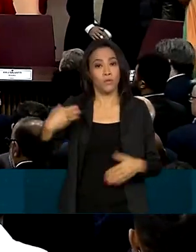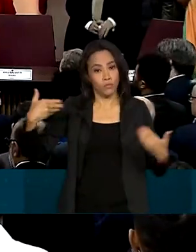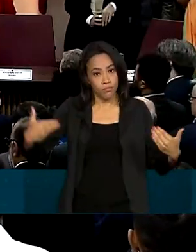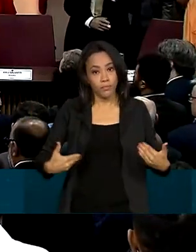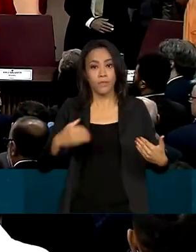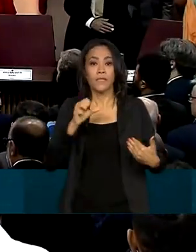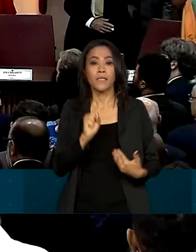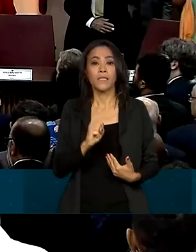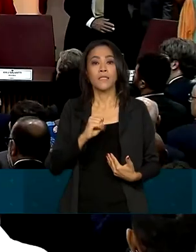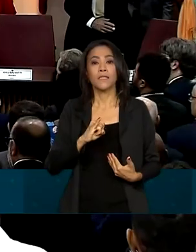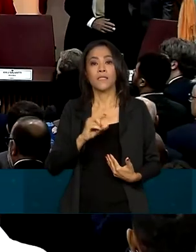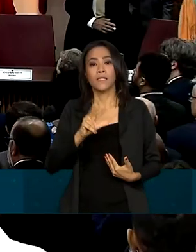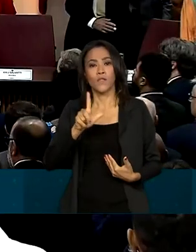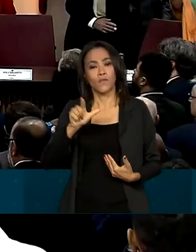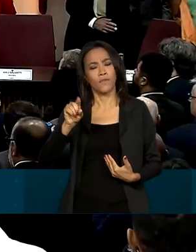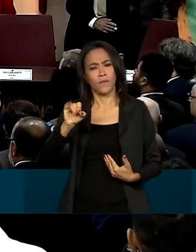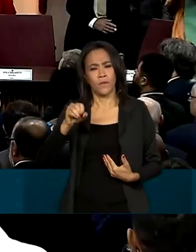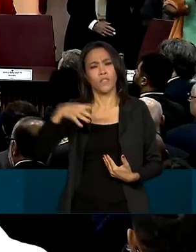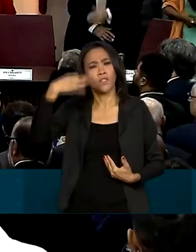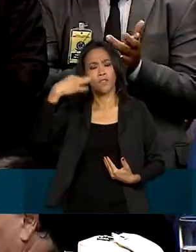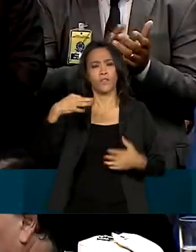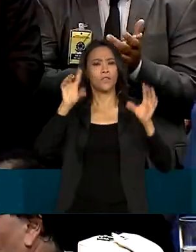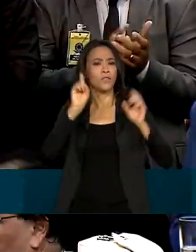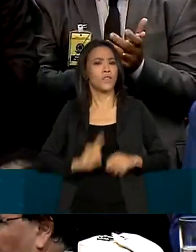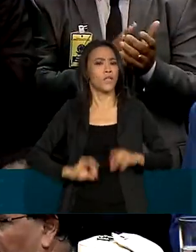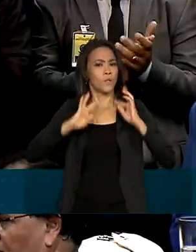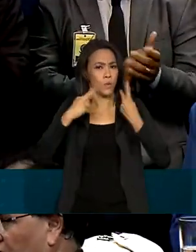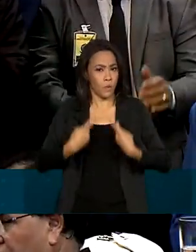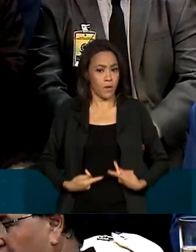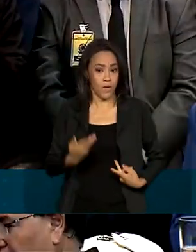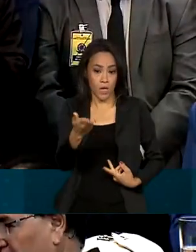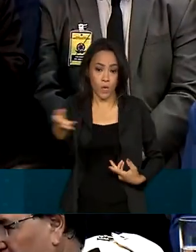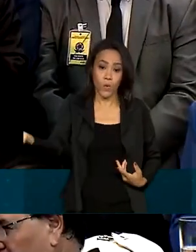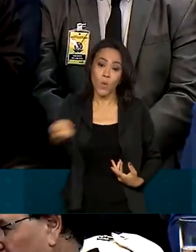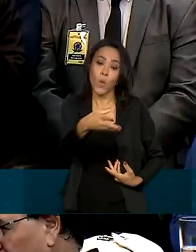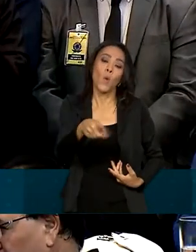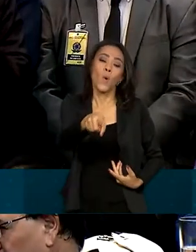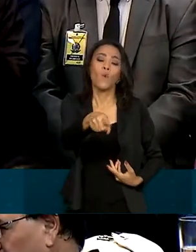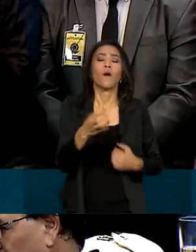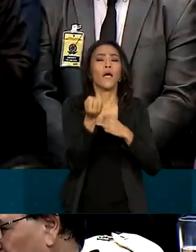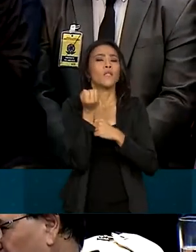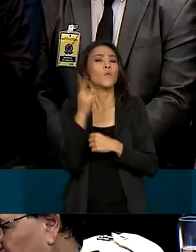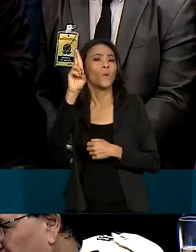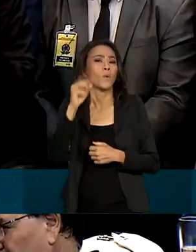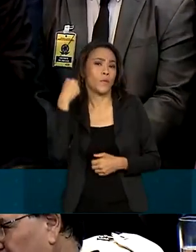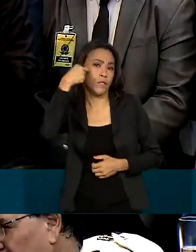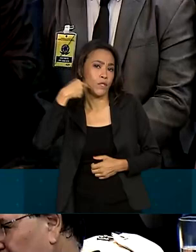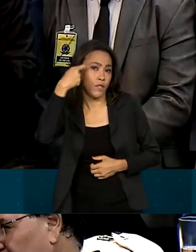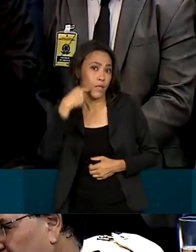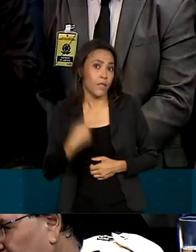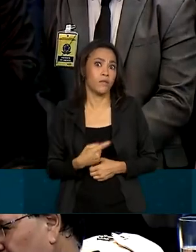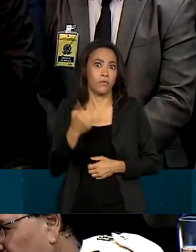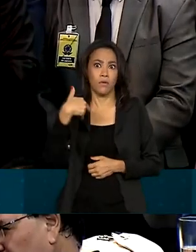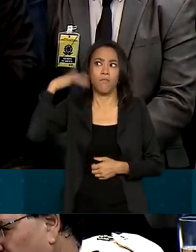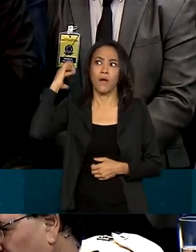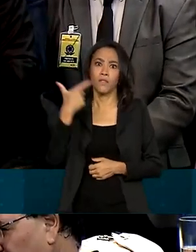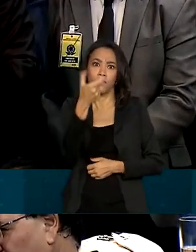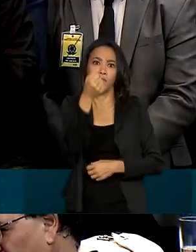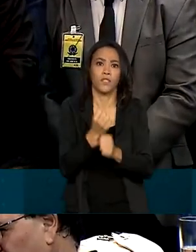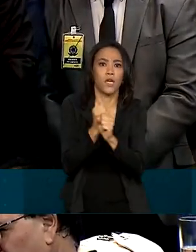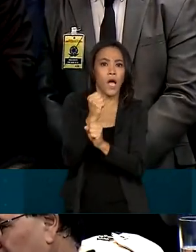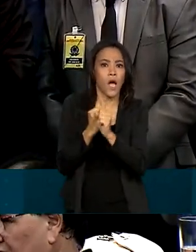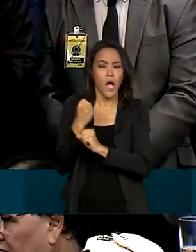ministro dos Direitos Humanos e da Cidadania. O novo ministro é doutor em Direito e há mais de 20 anos